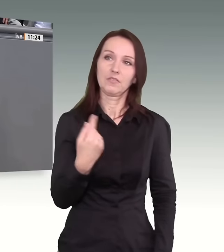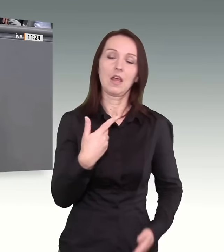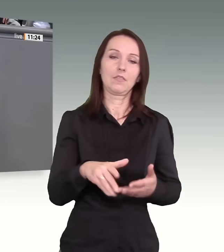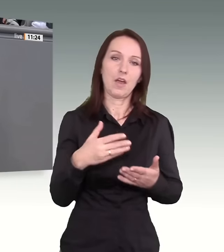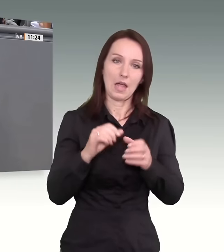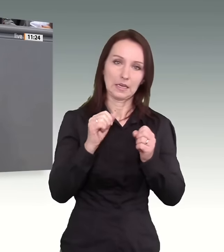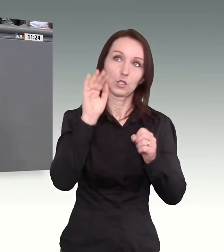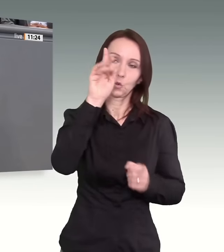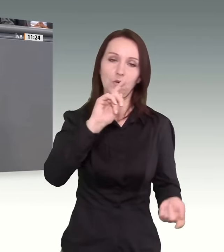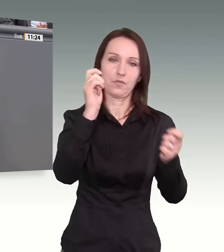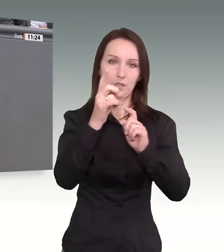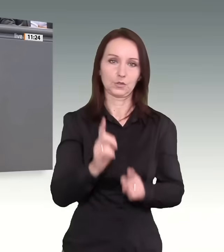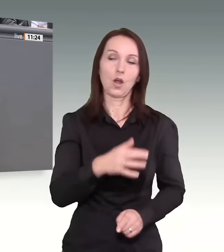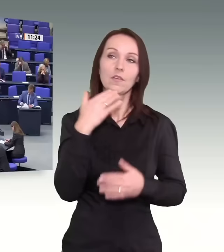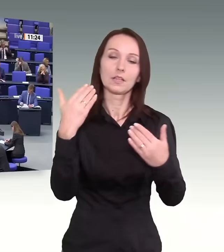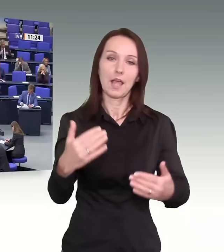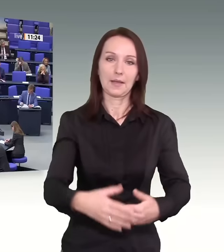sich das künftig ändert. Vielen Dank.